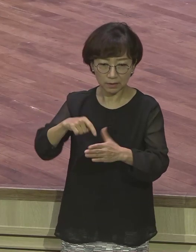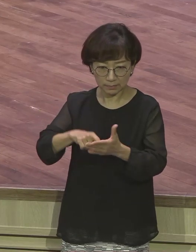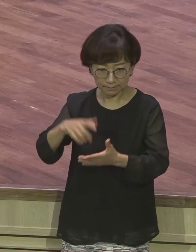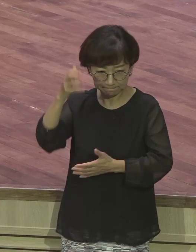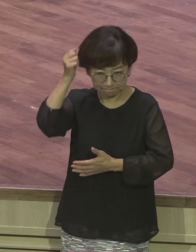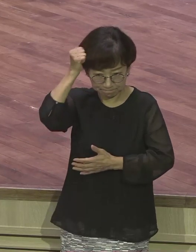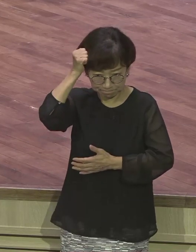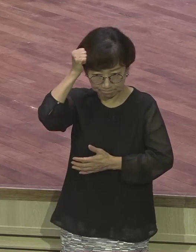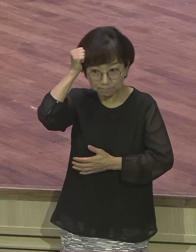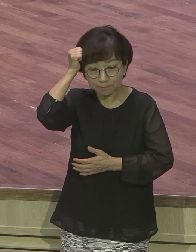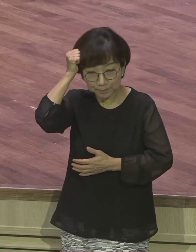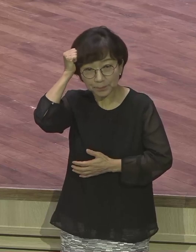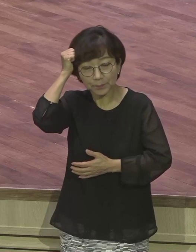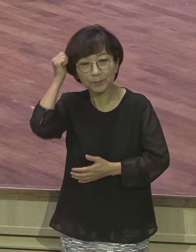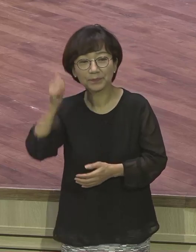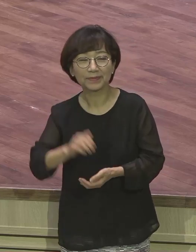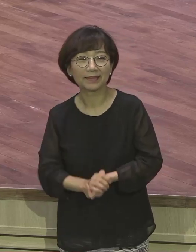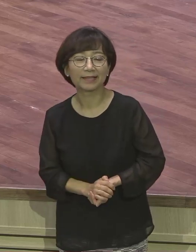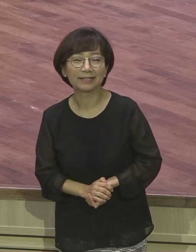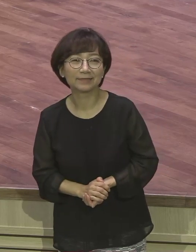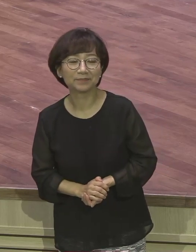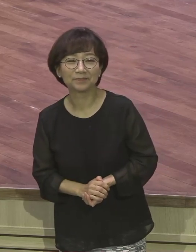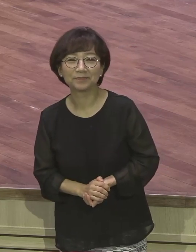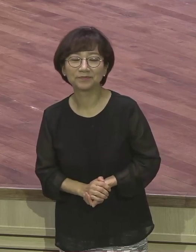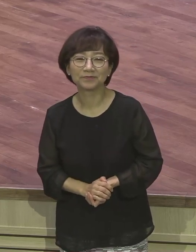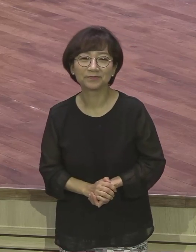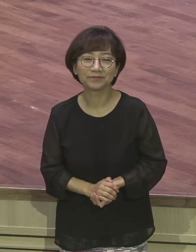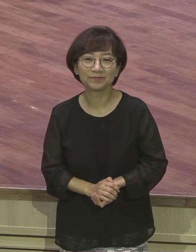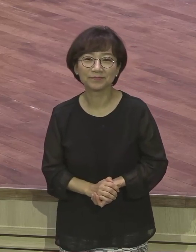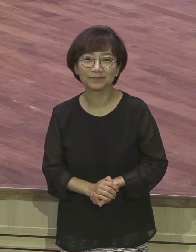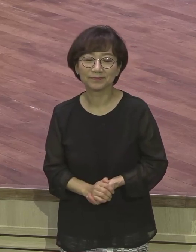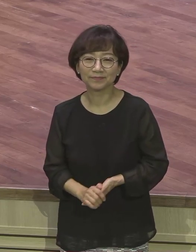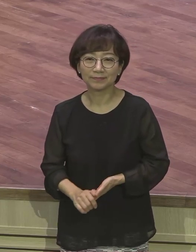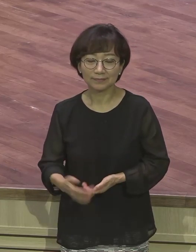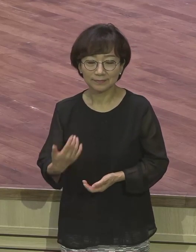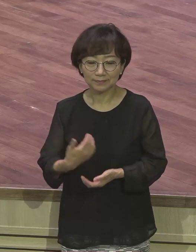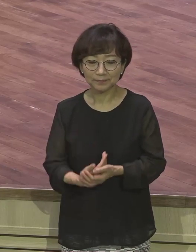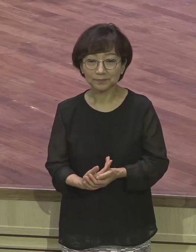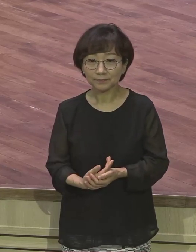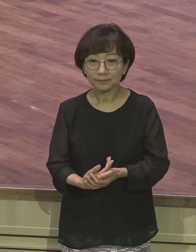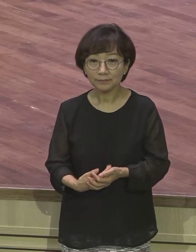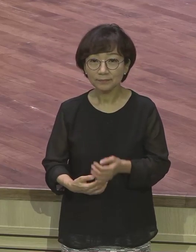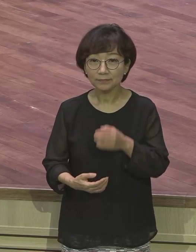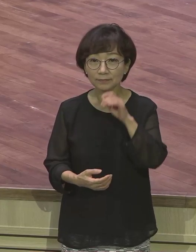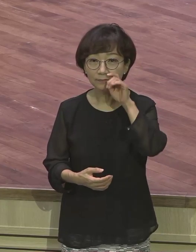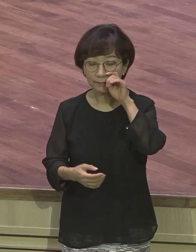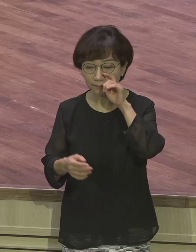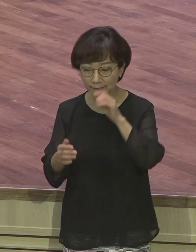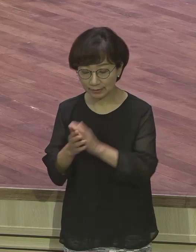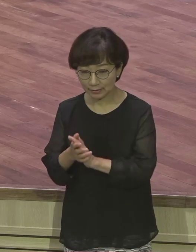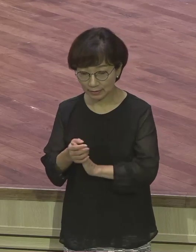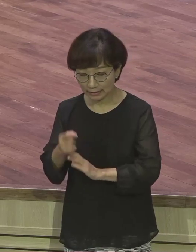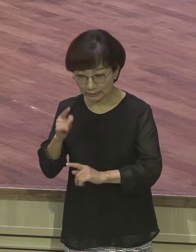그 말을 간직에 두었다. 이 표현은 원어조로 보면 그 말을 지켰다라는 뜻이에요.